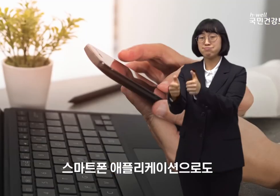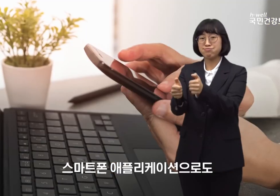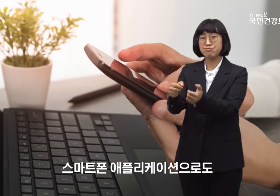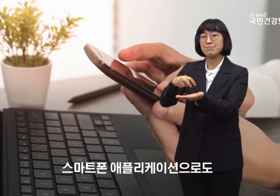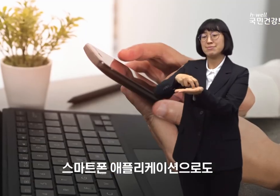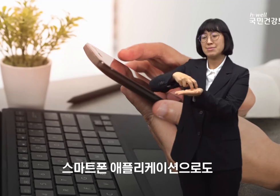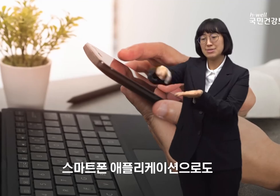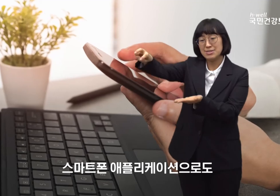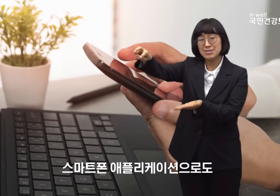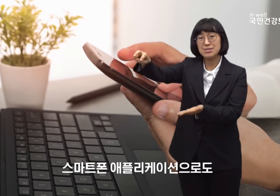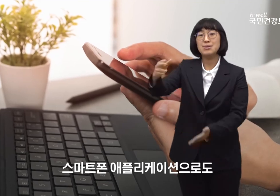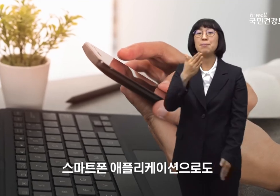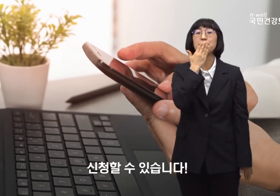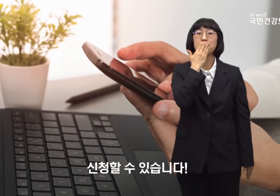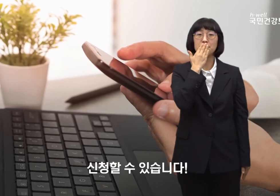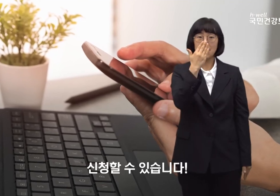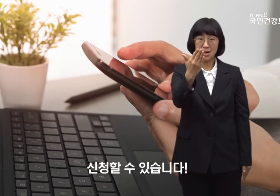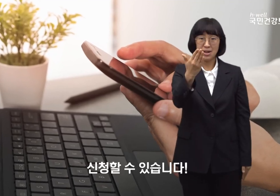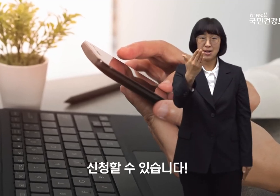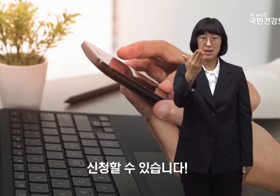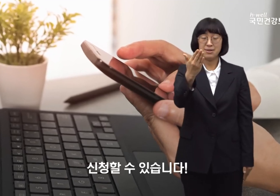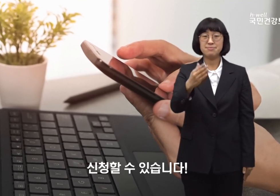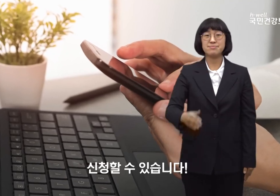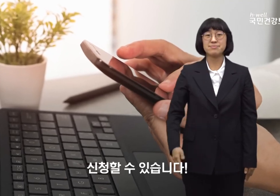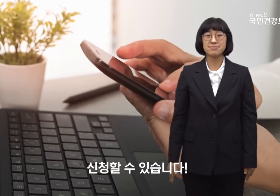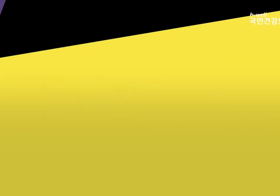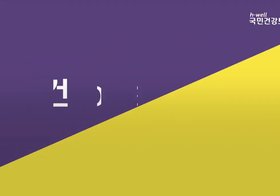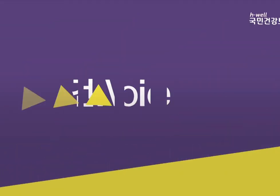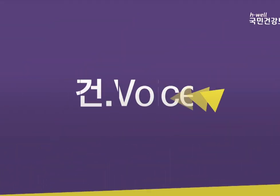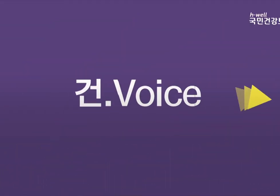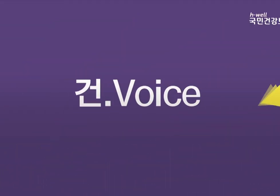스마트폰 애플리케이션으로도 신청할 수 있습니다